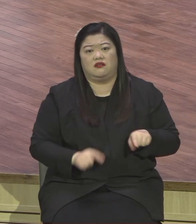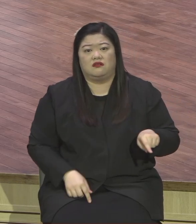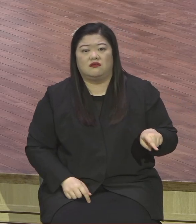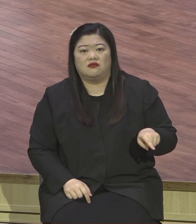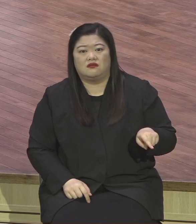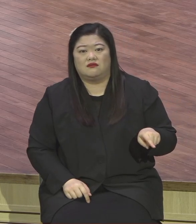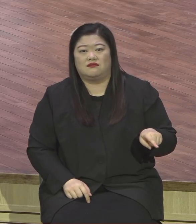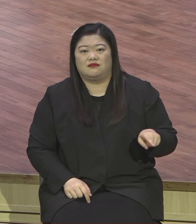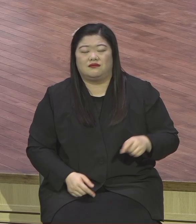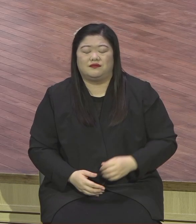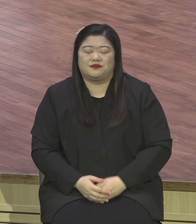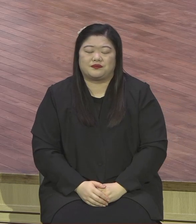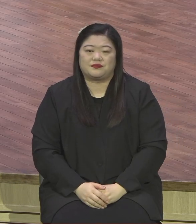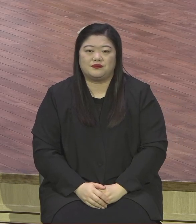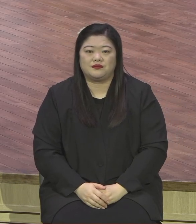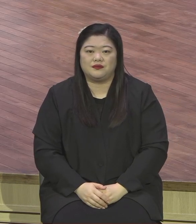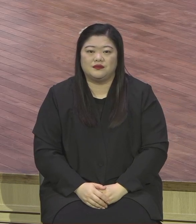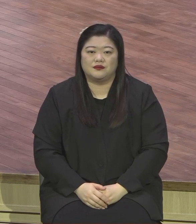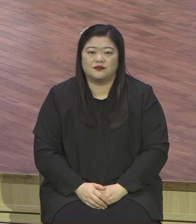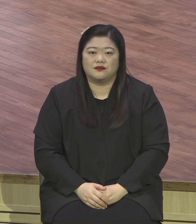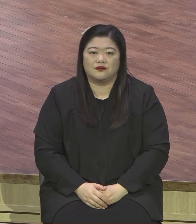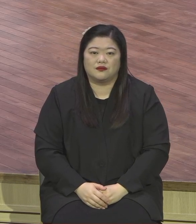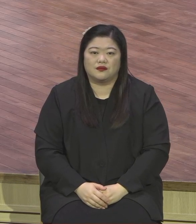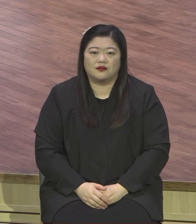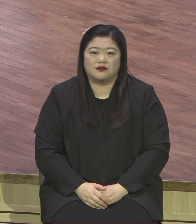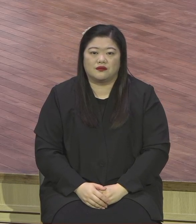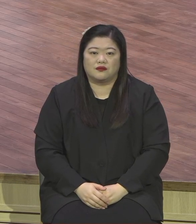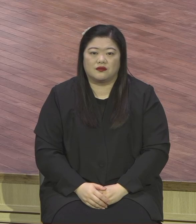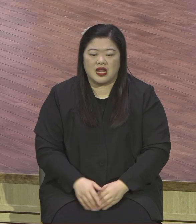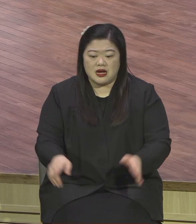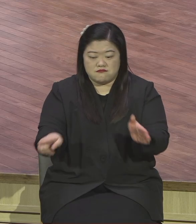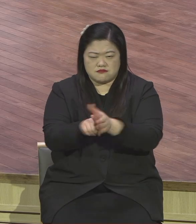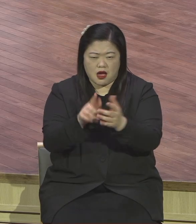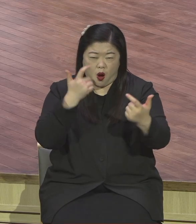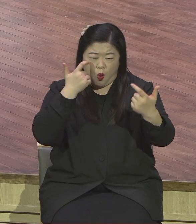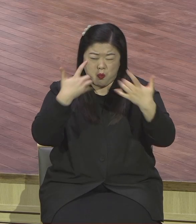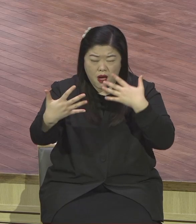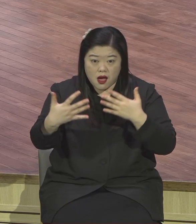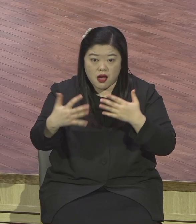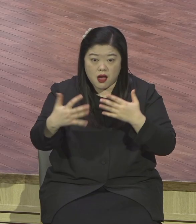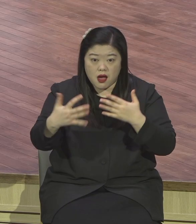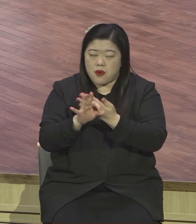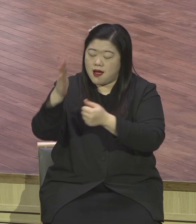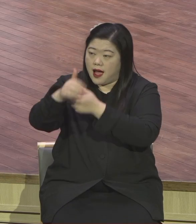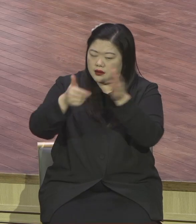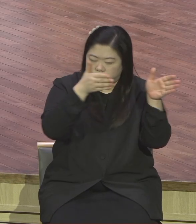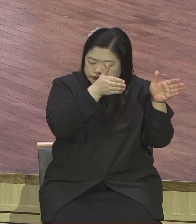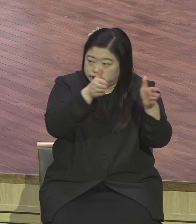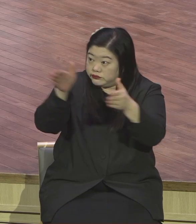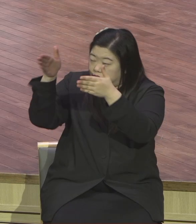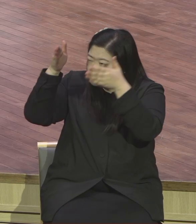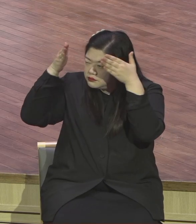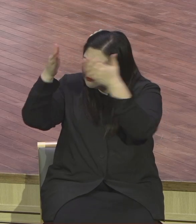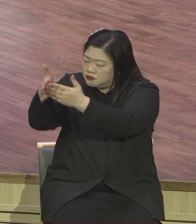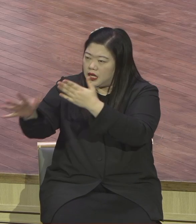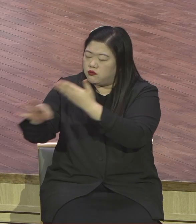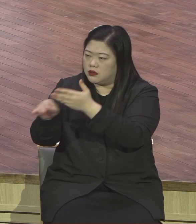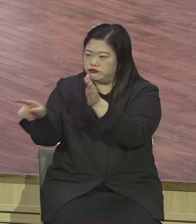이런 체질이 바뀌지 않아서 속국된 삶을 살게 되었다는 것을 우리는 하나님의